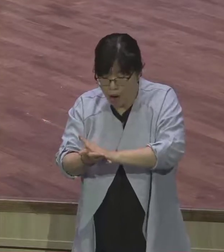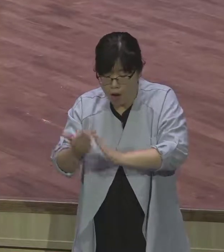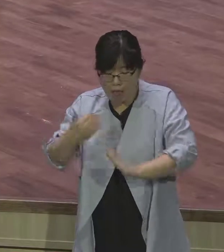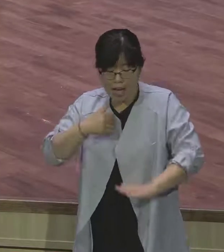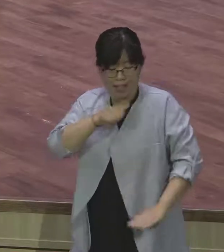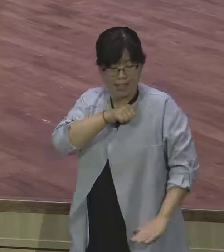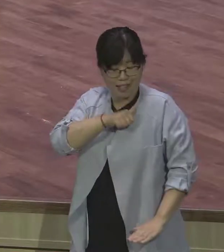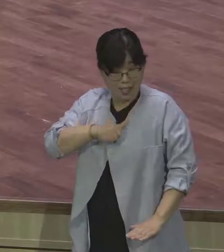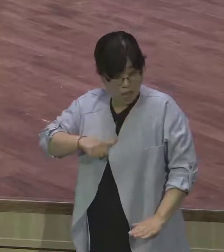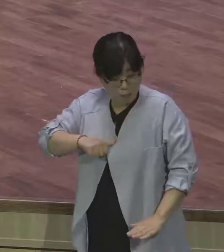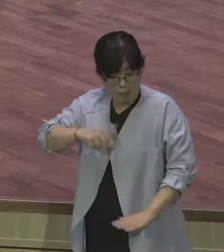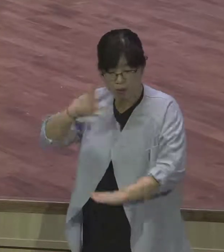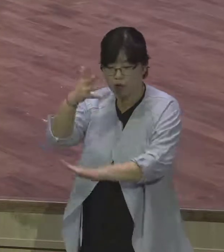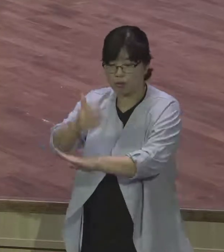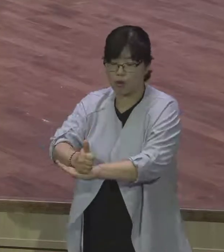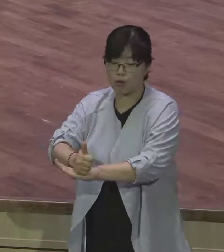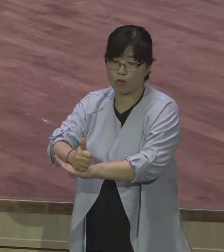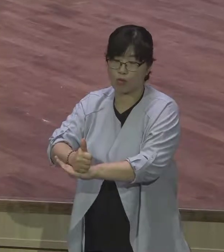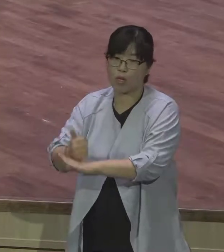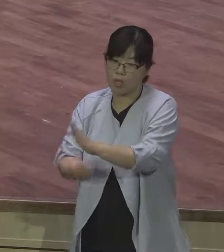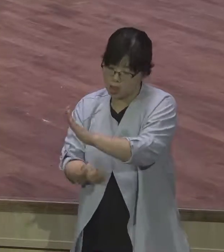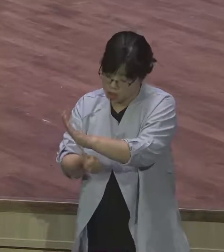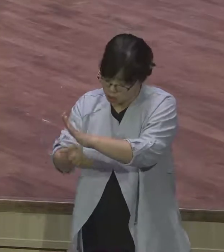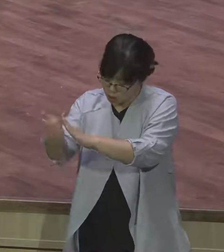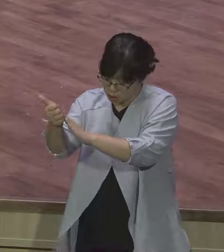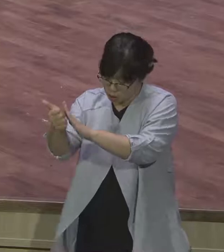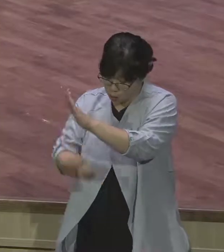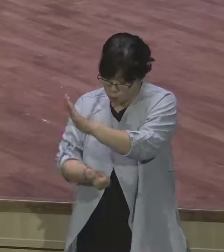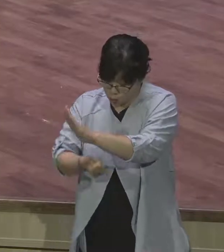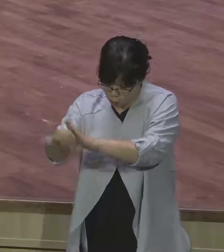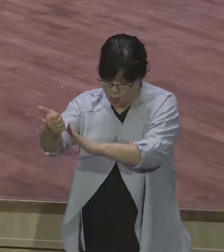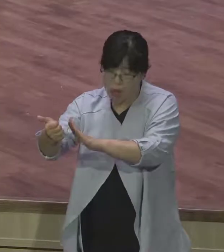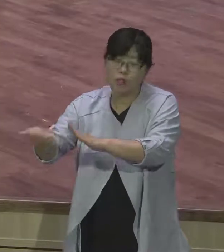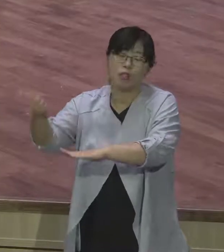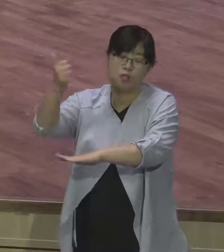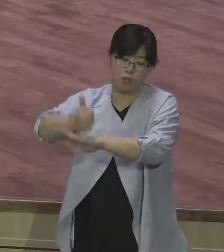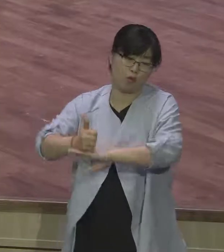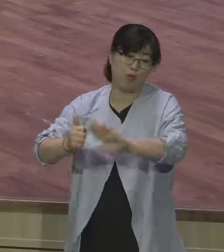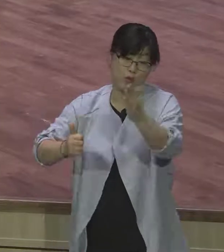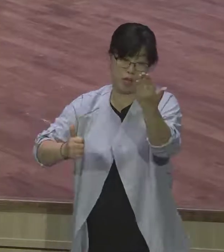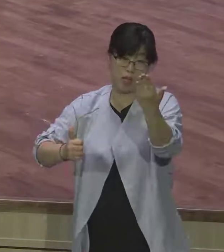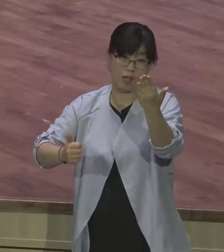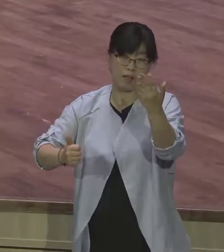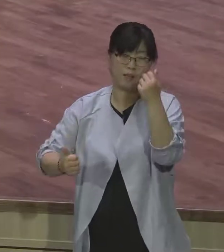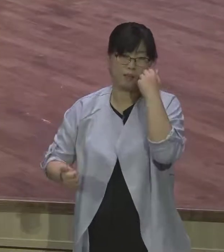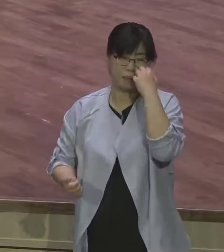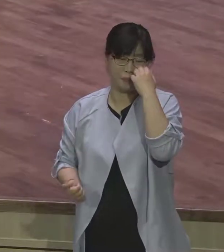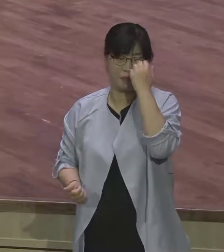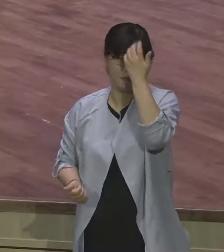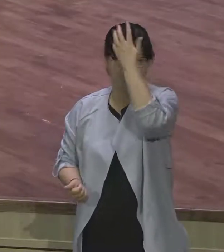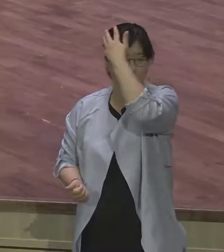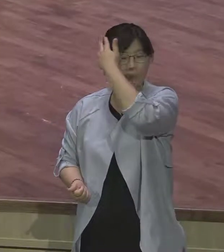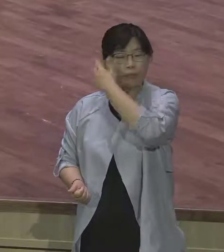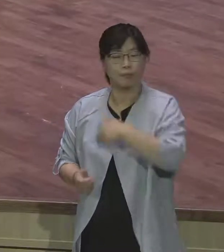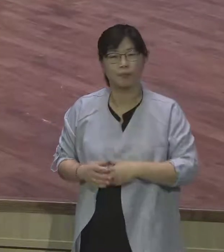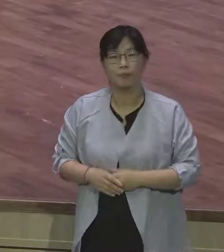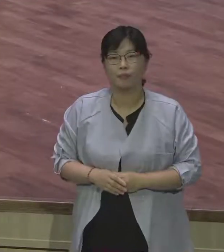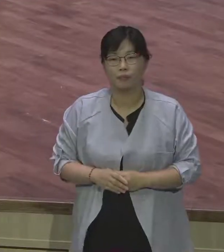우리를 이끄는 삶의 사실입니다. 소망을 이루는 줄 알미로다. 결국 연단은 소망으로 우리를